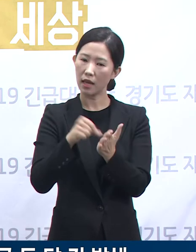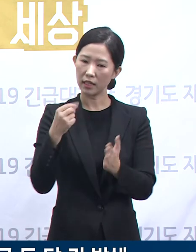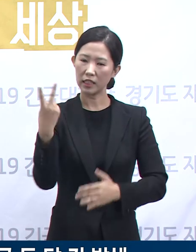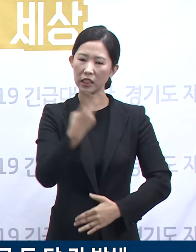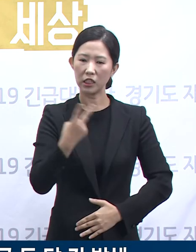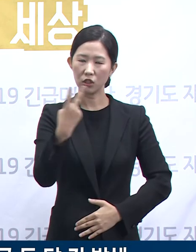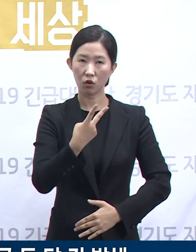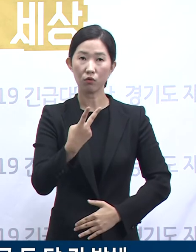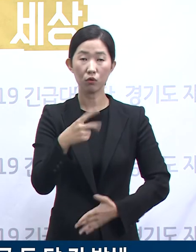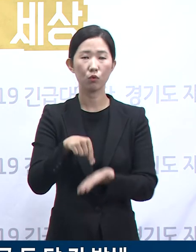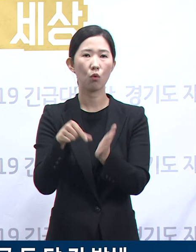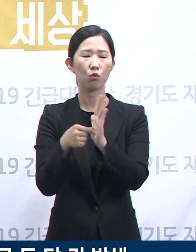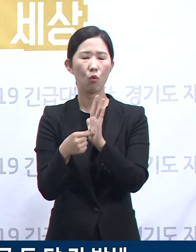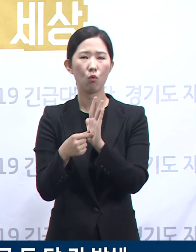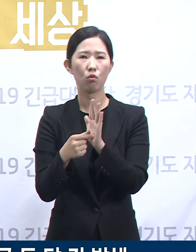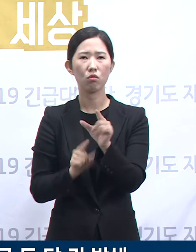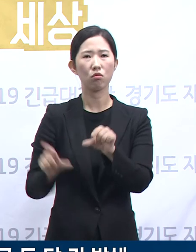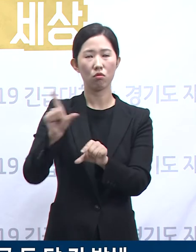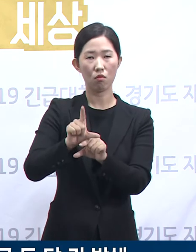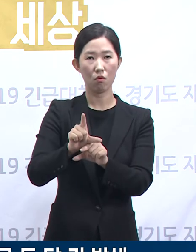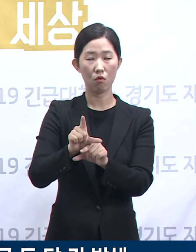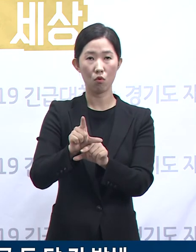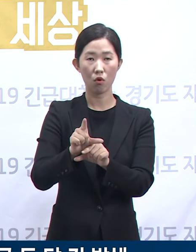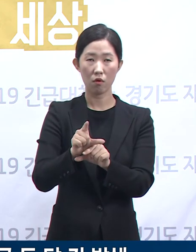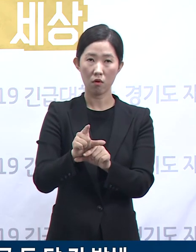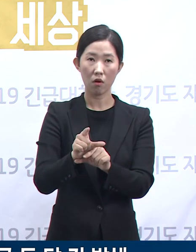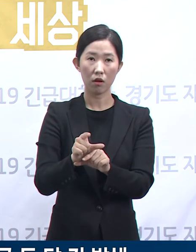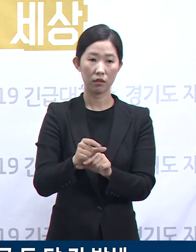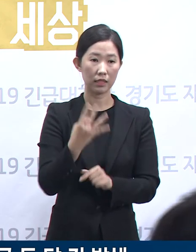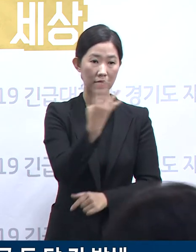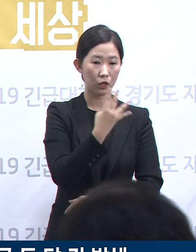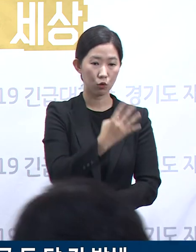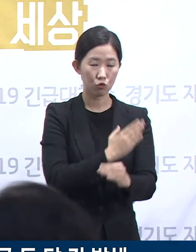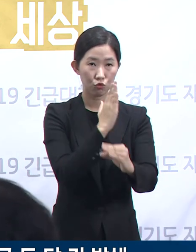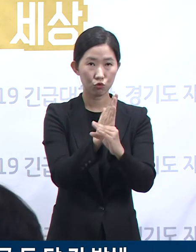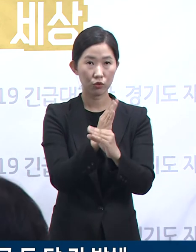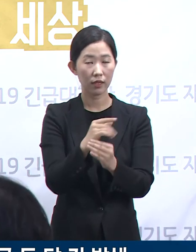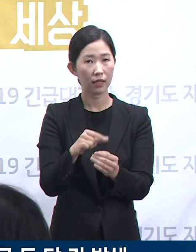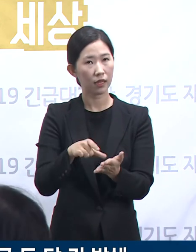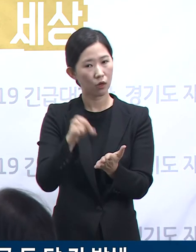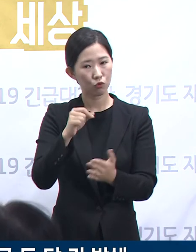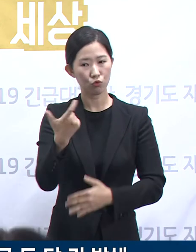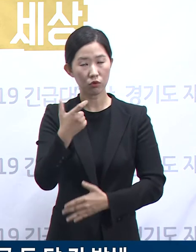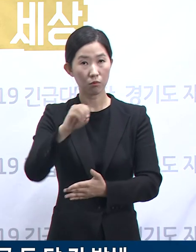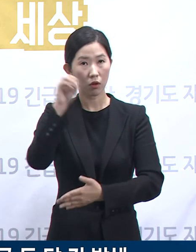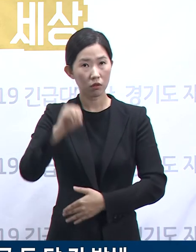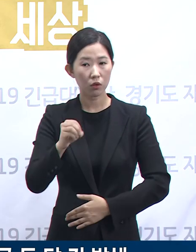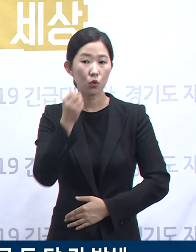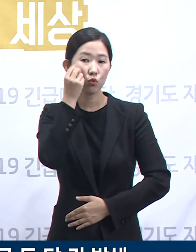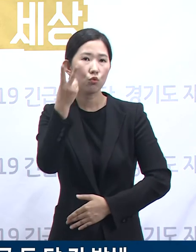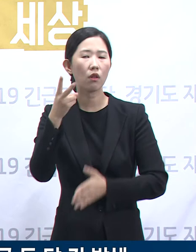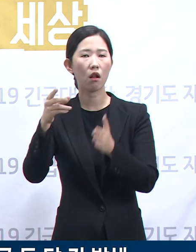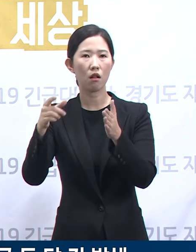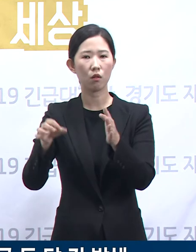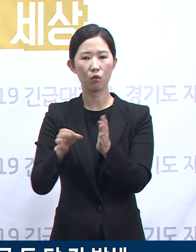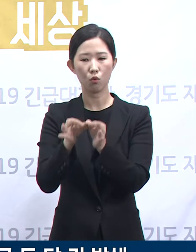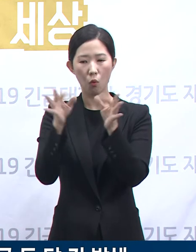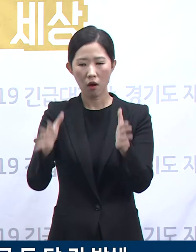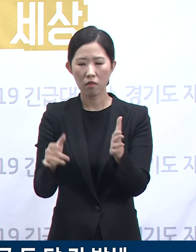확진자 전체에 있어 약 65%가 최근 두 달여간 발생한 것입니다. 같은